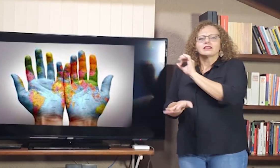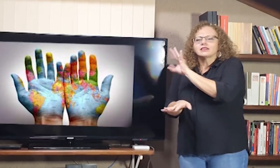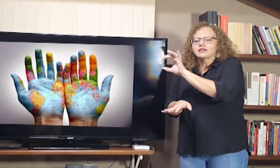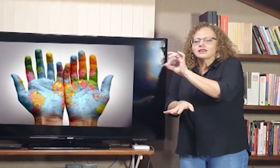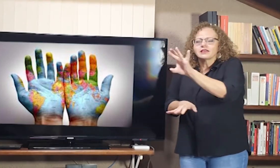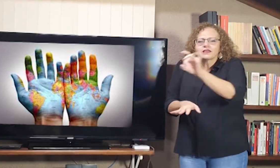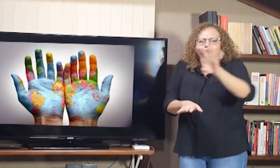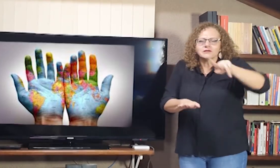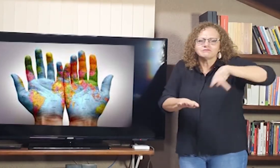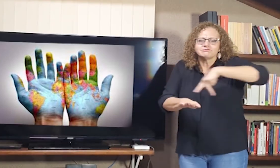o mundo.